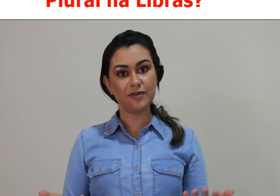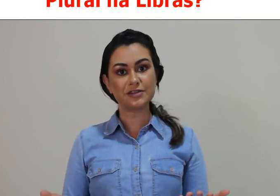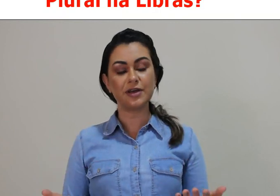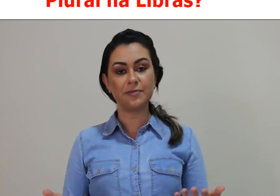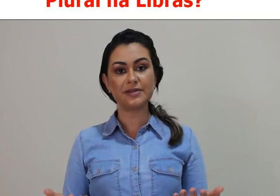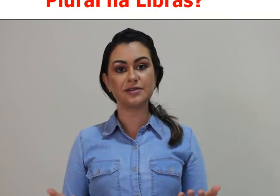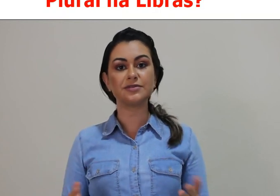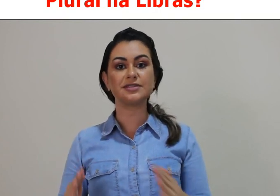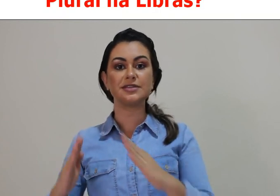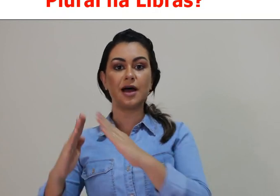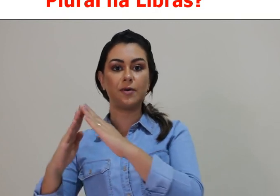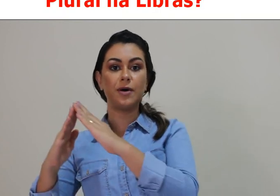faço a repetição desse sinal.